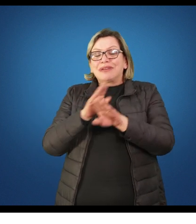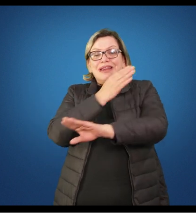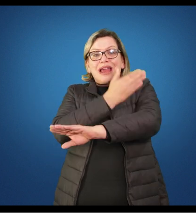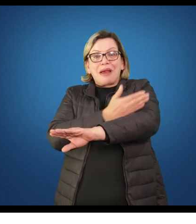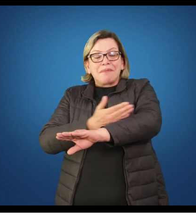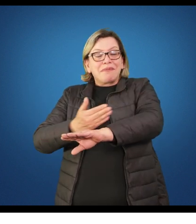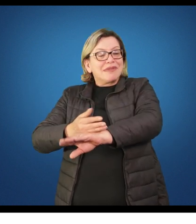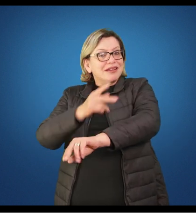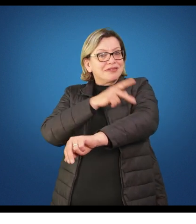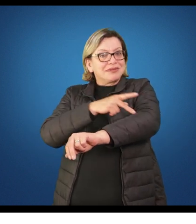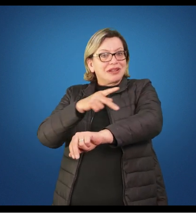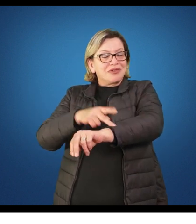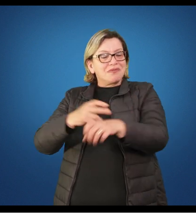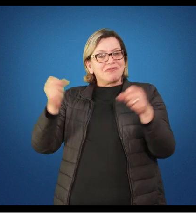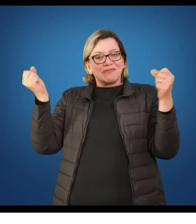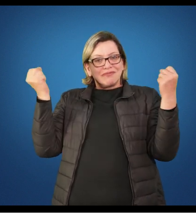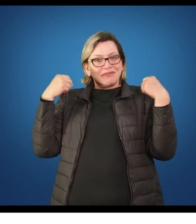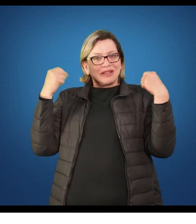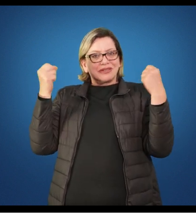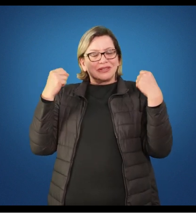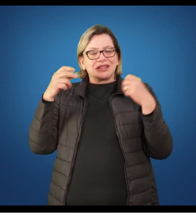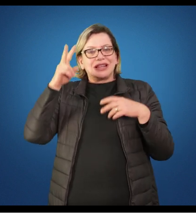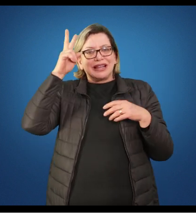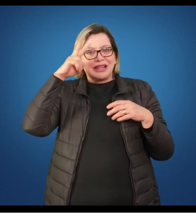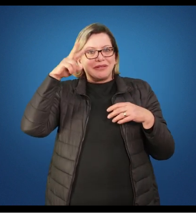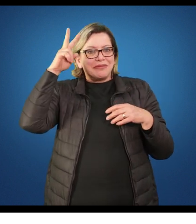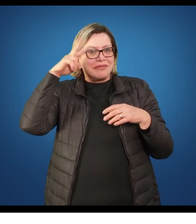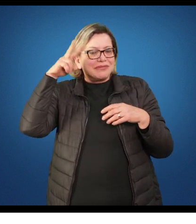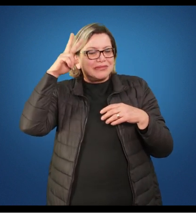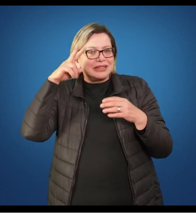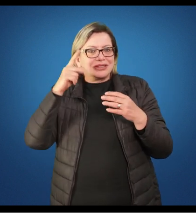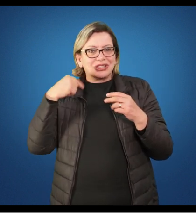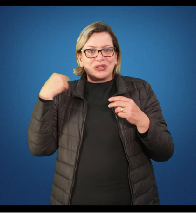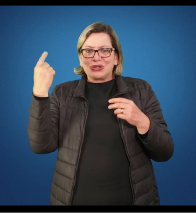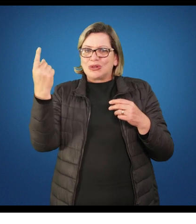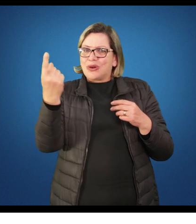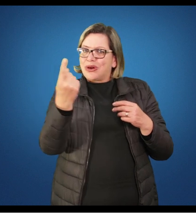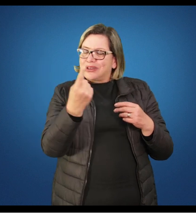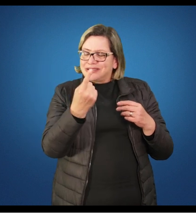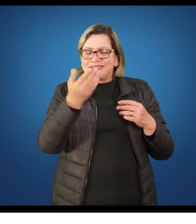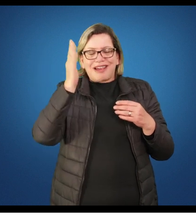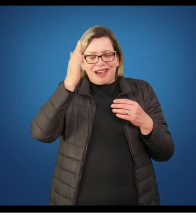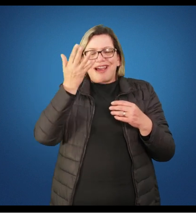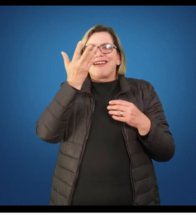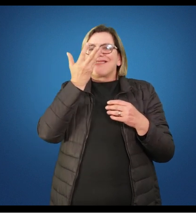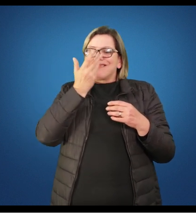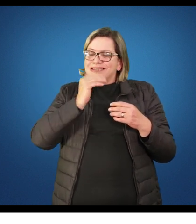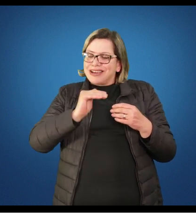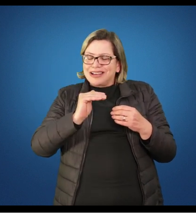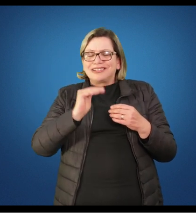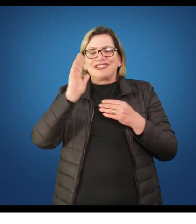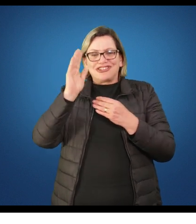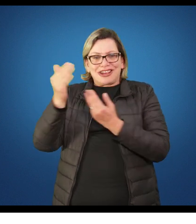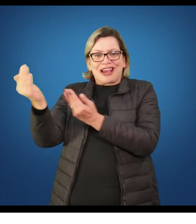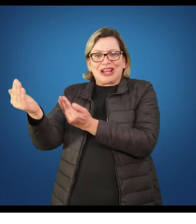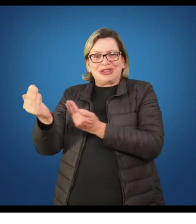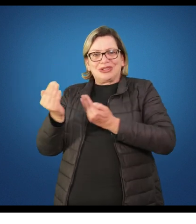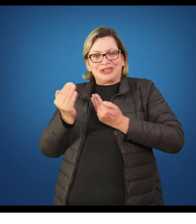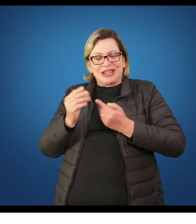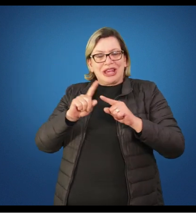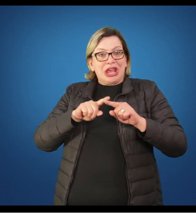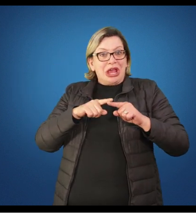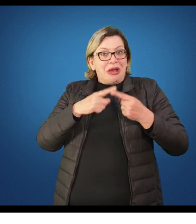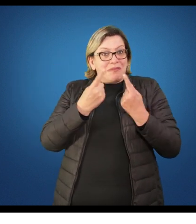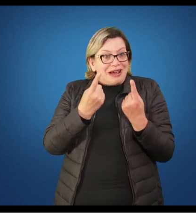pedagógica da educação física. Lembrando que somos todos crianças, somos todos adolescentes, porém com